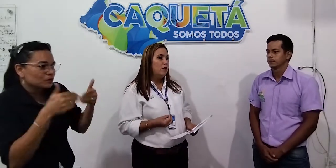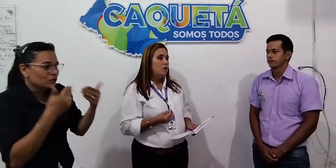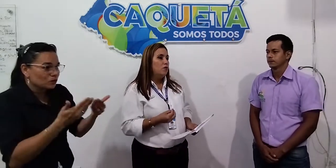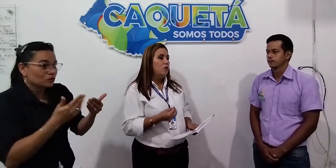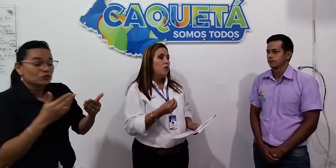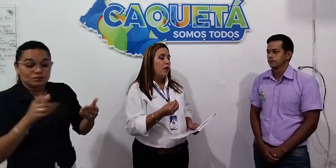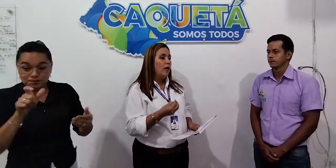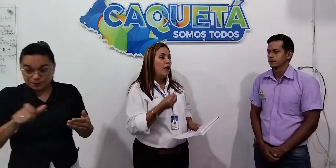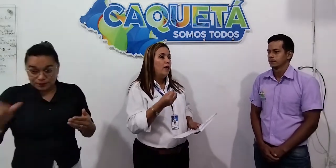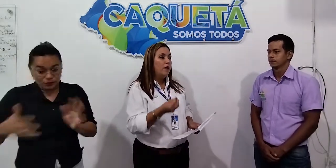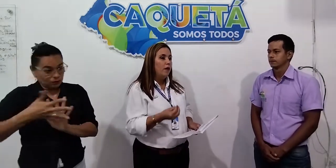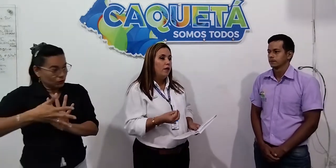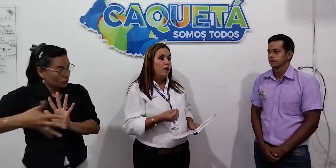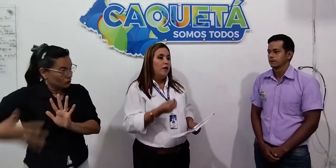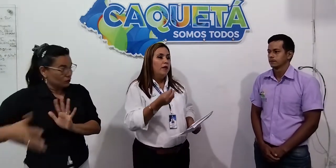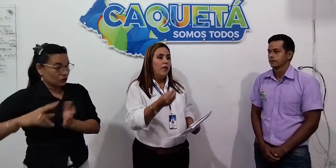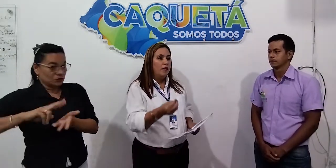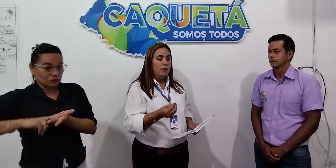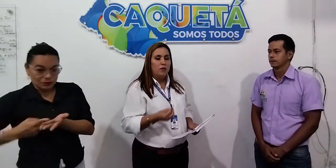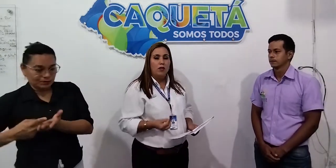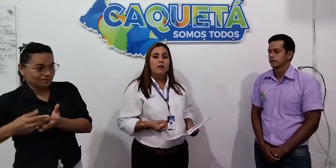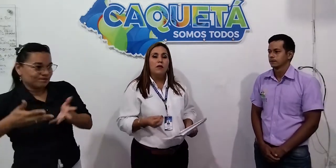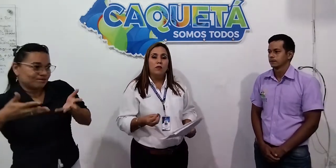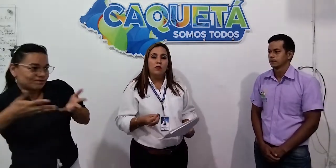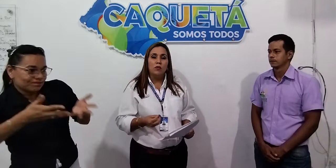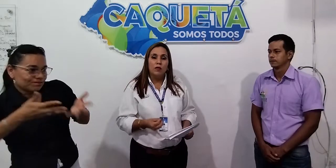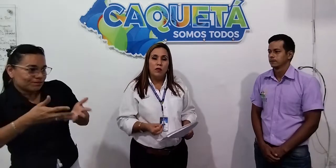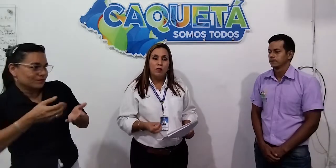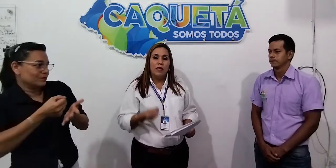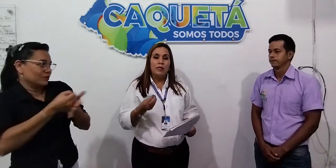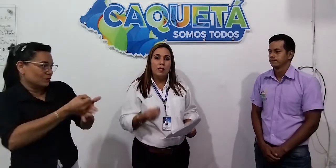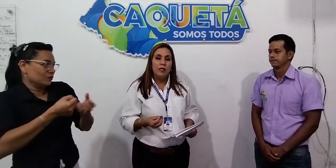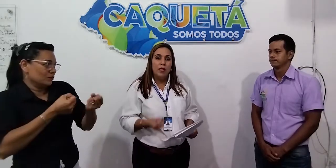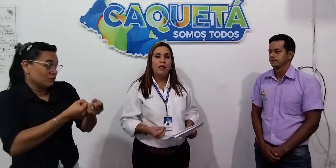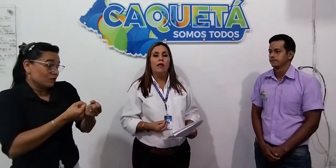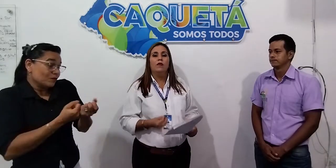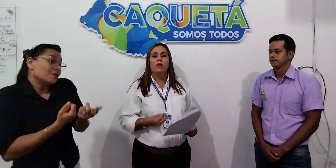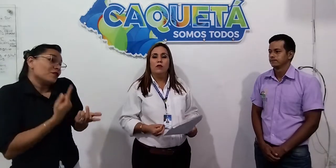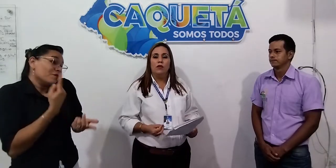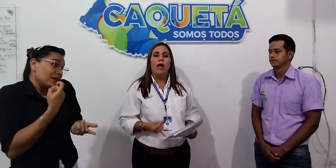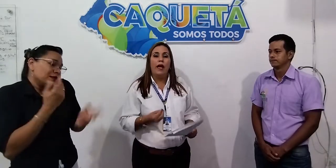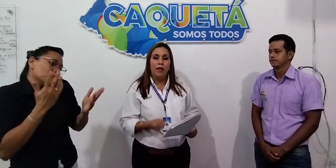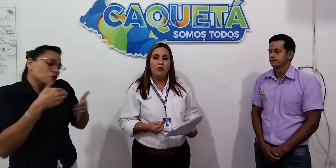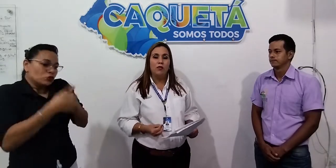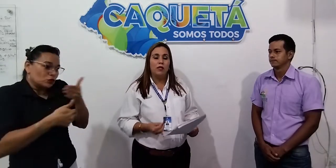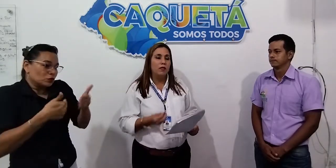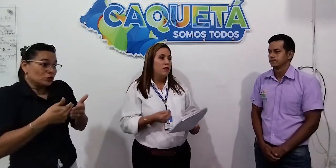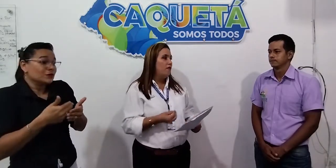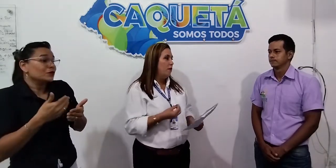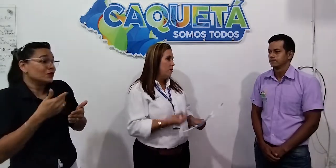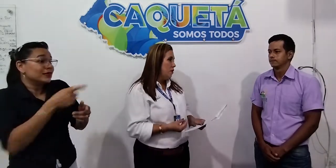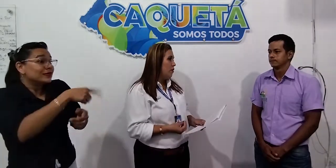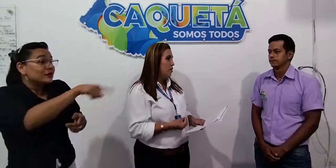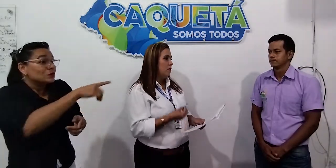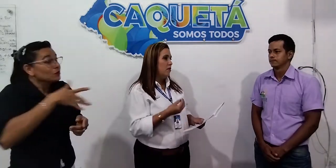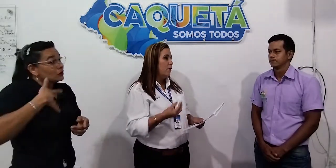servicios y mejorar la calidad de la atención en el servicio educativo, que sí llegue la educación a ellos, que sí sea atendida, que sí sea